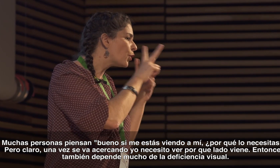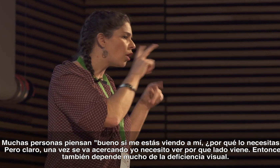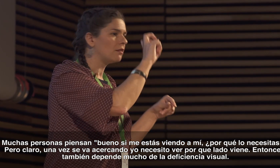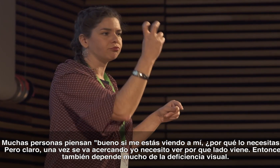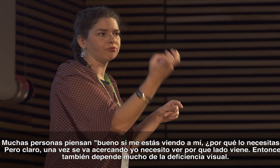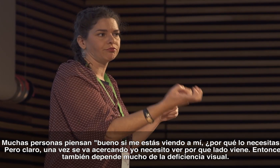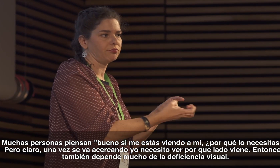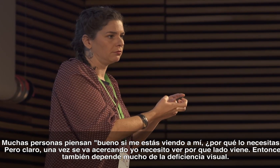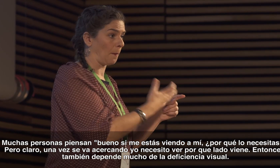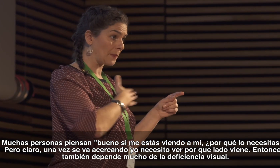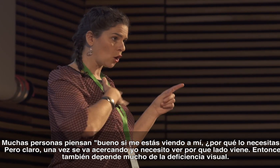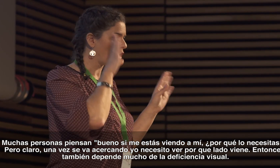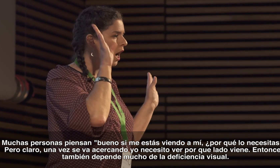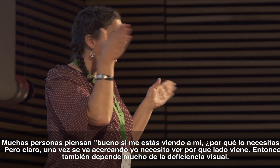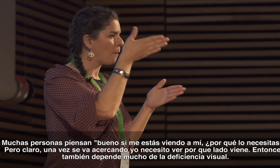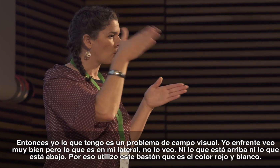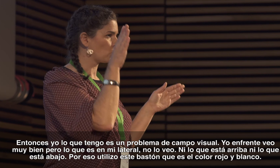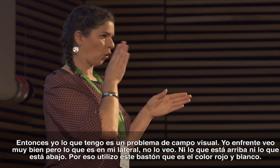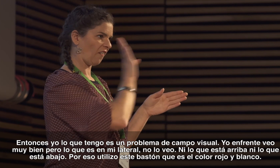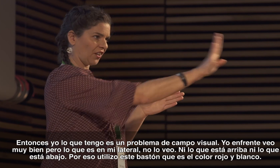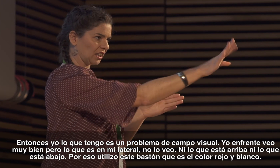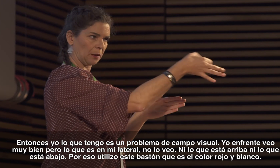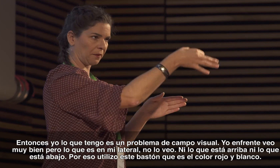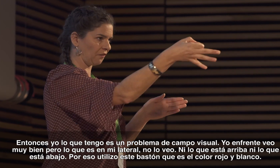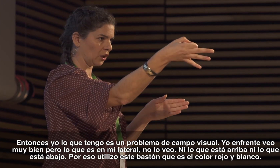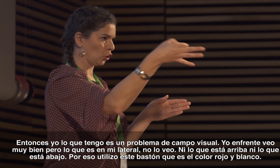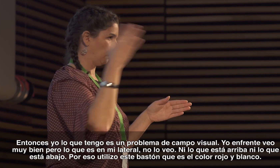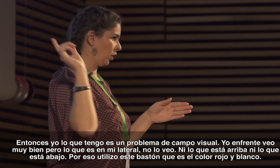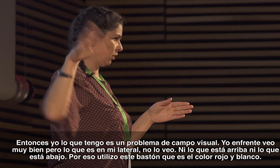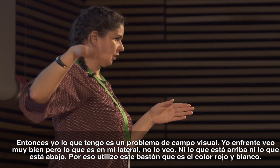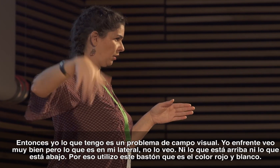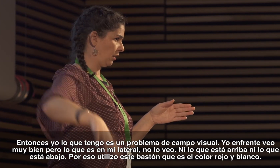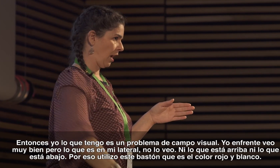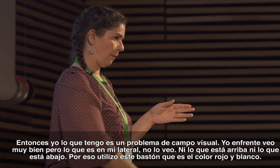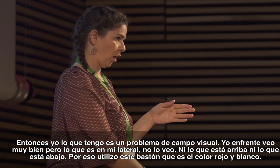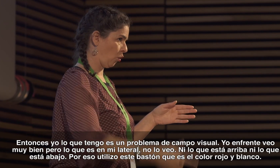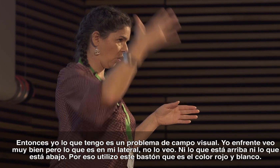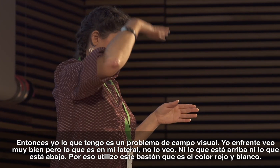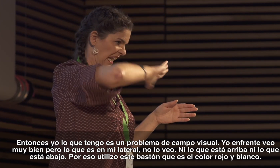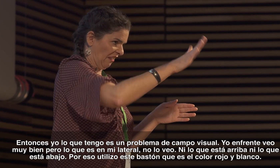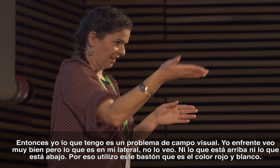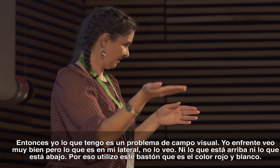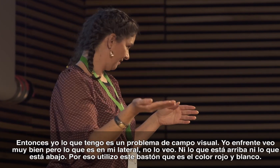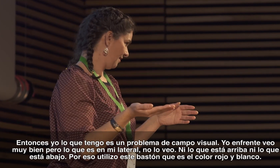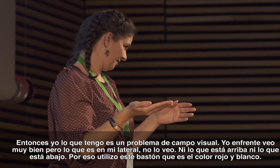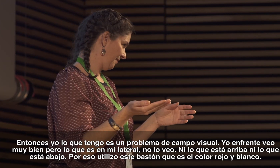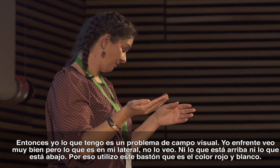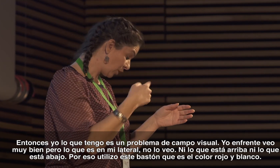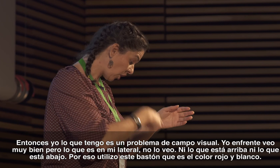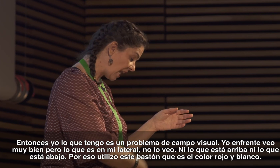Entonces, también depende mucho de la deficiencia visual. Entonces, yo lo que tengo es un problema de campo visual. Yo enfrente veo muy bien, pero lo que es en mi lateral no lo veo, ni lo que está arriba ni lo